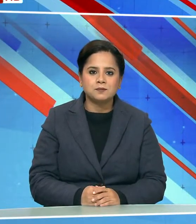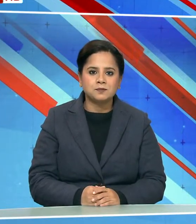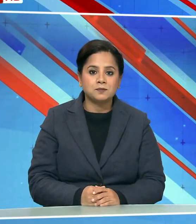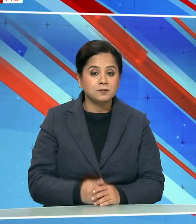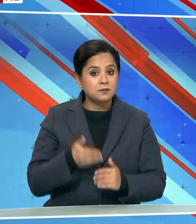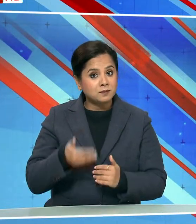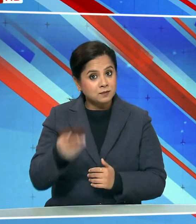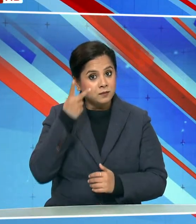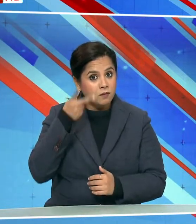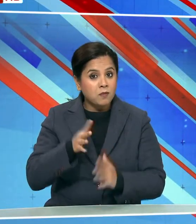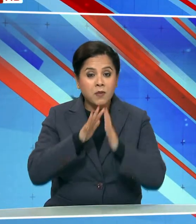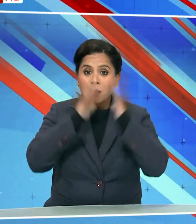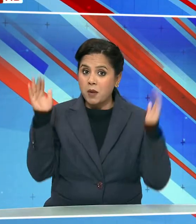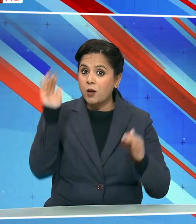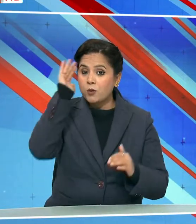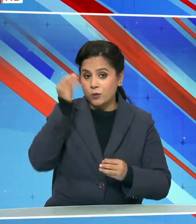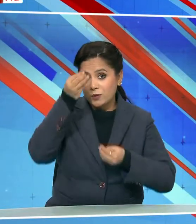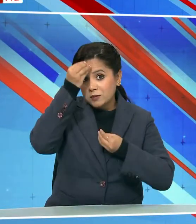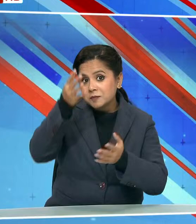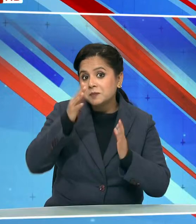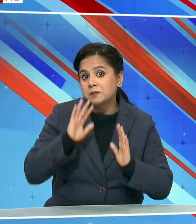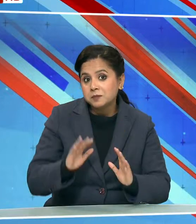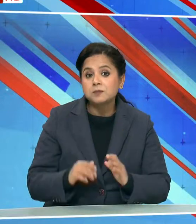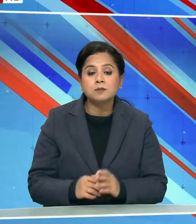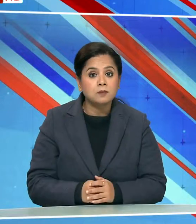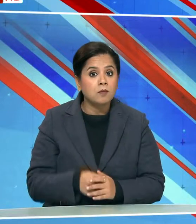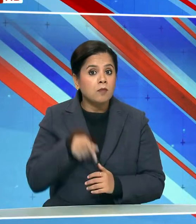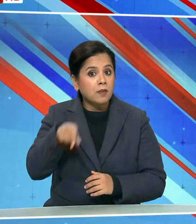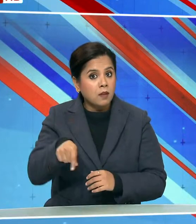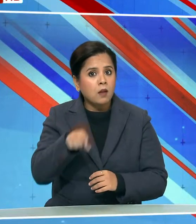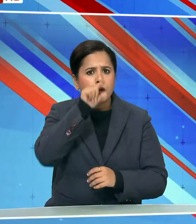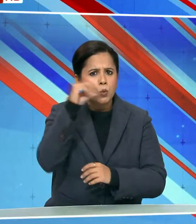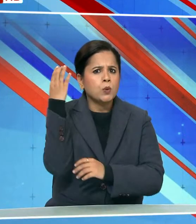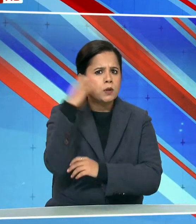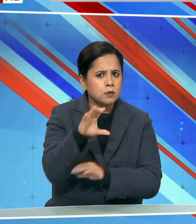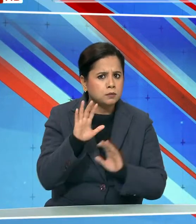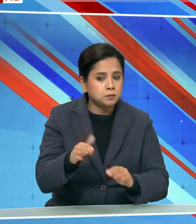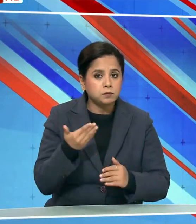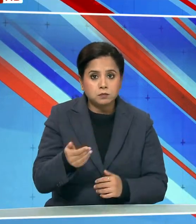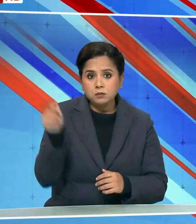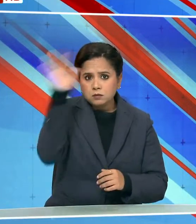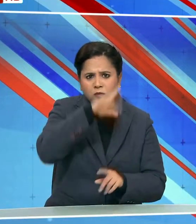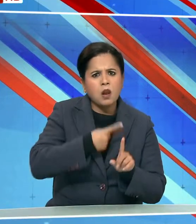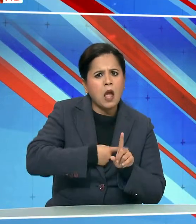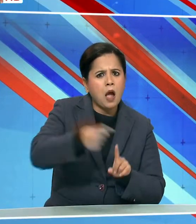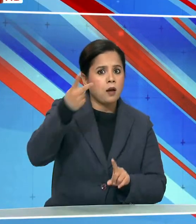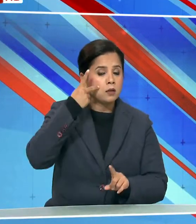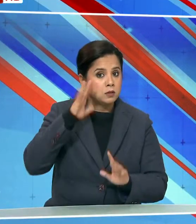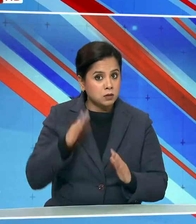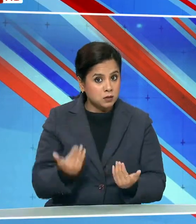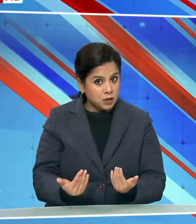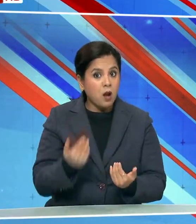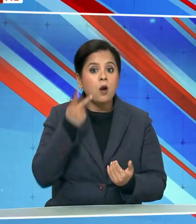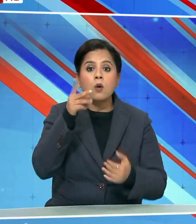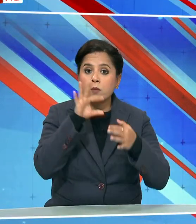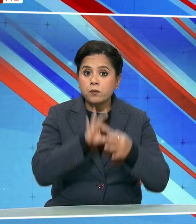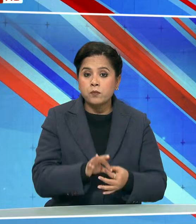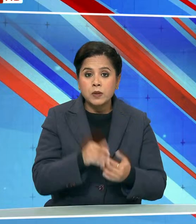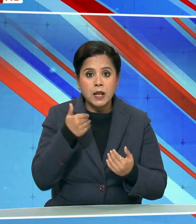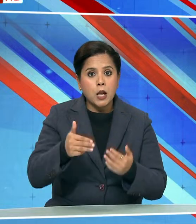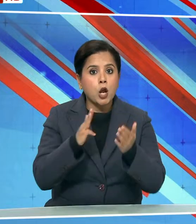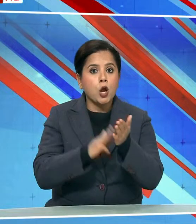और इस वक्ती बड़ी खबर हम आपको बता दें कि एक्षपर भारत विरोधी अपतिजनक टिपणी के मामले में